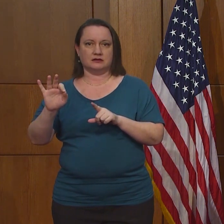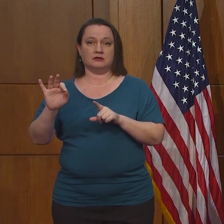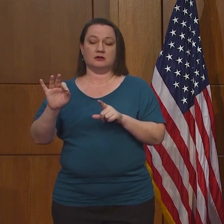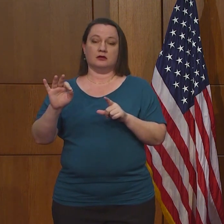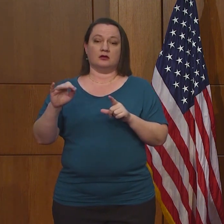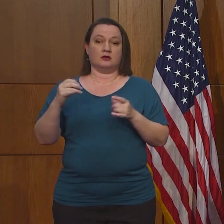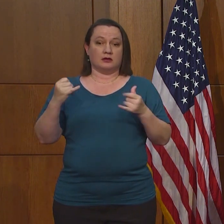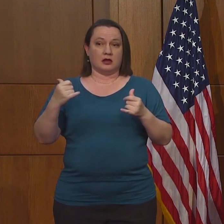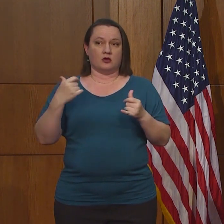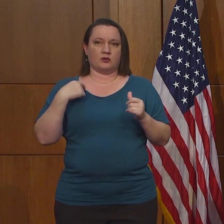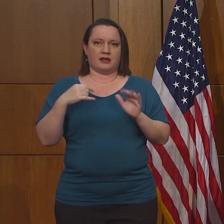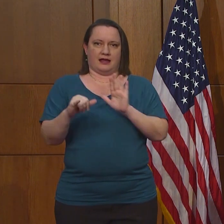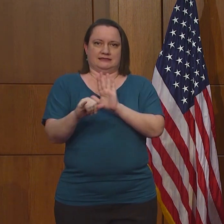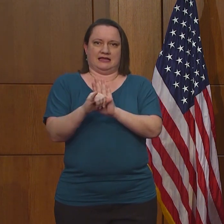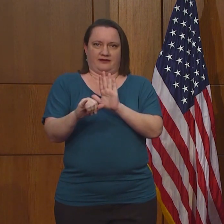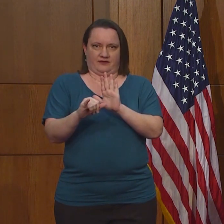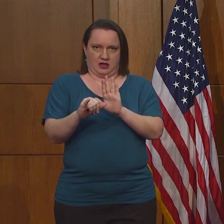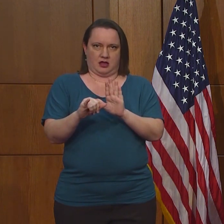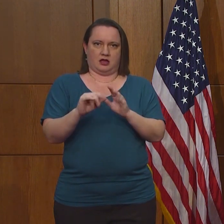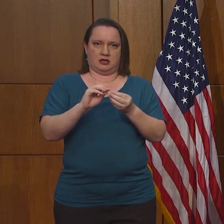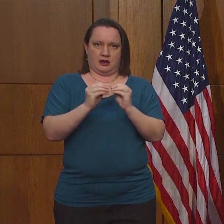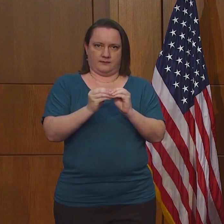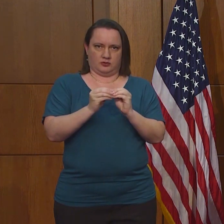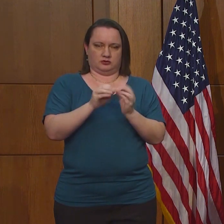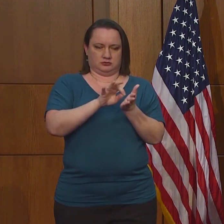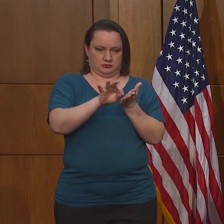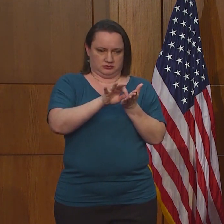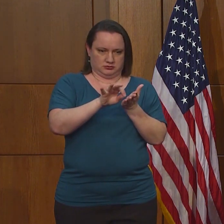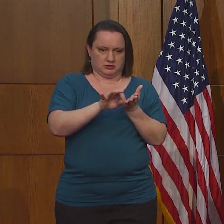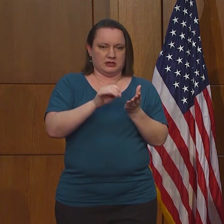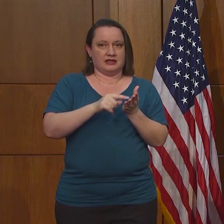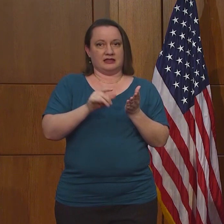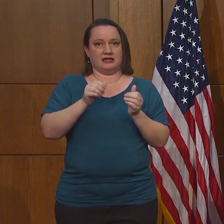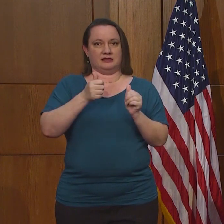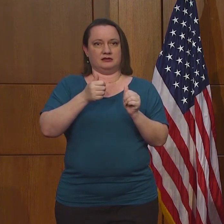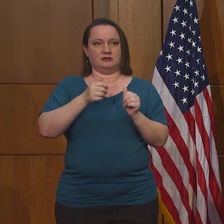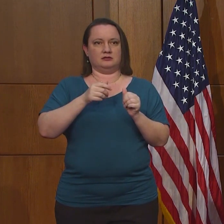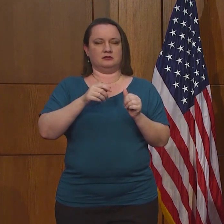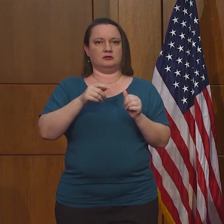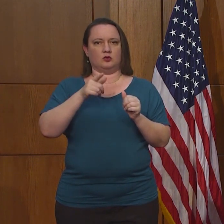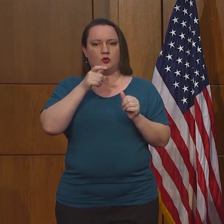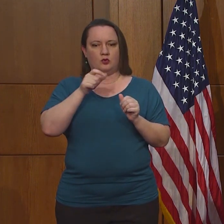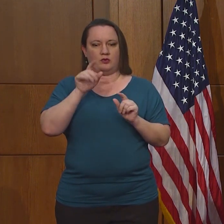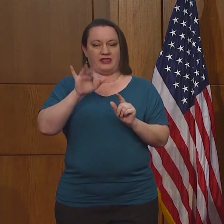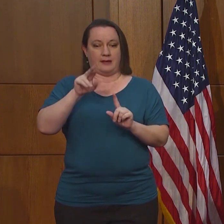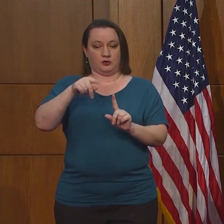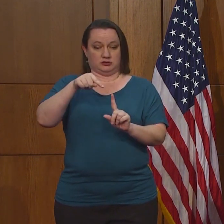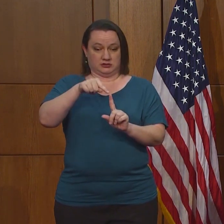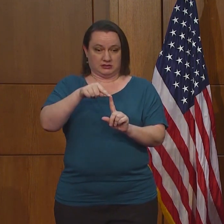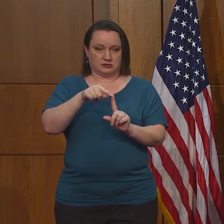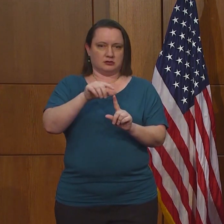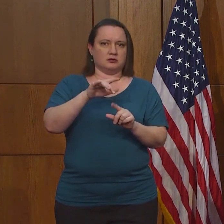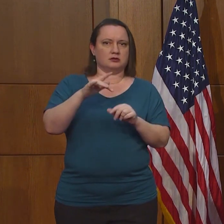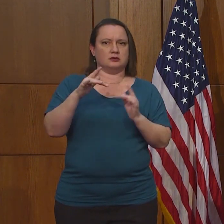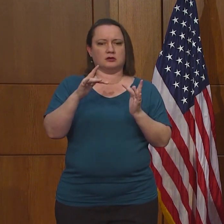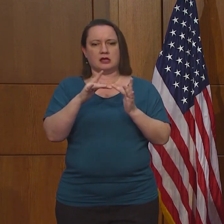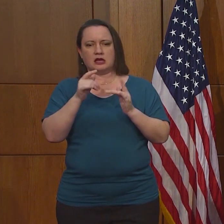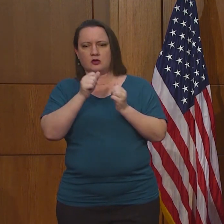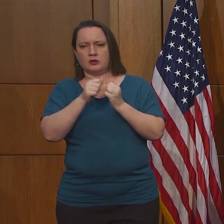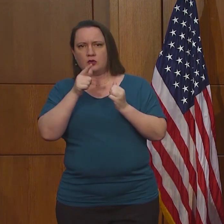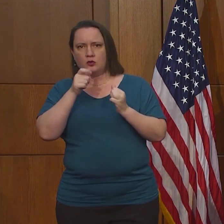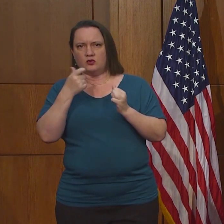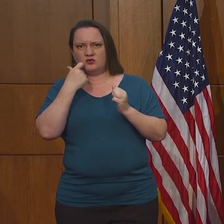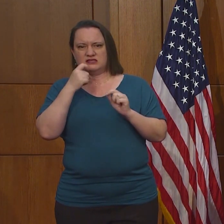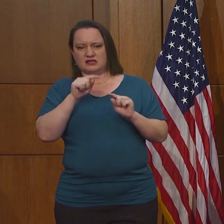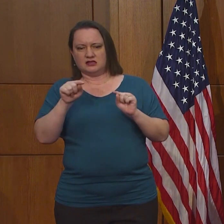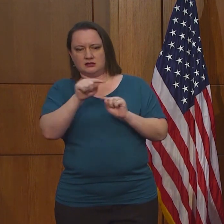casos cuando empiezan y luego rastrear los contactos y ayudar a que